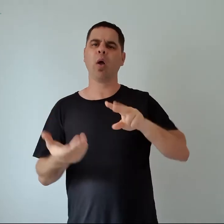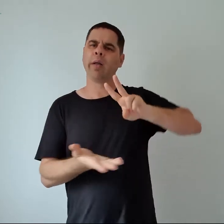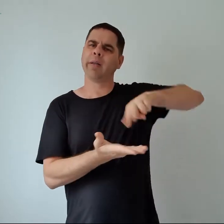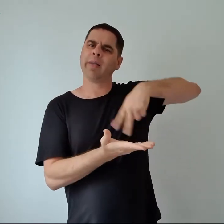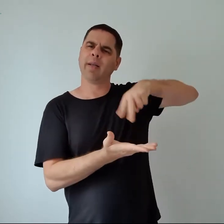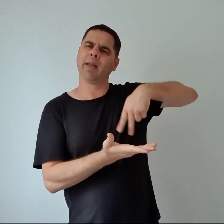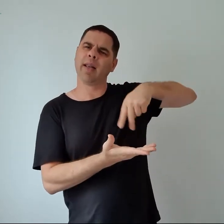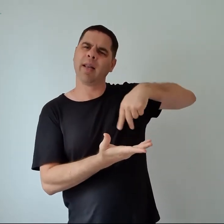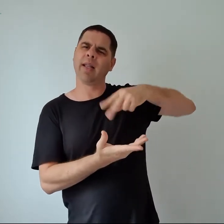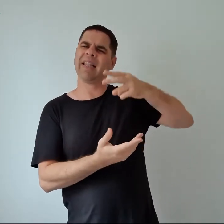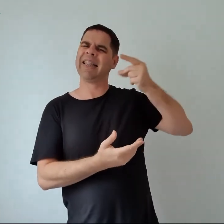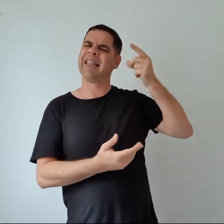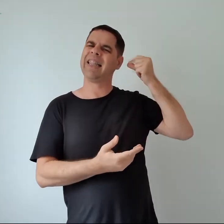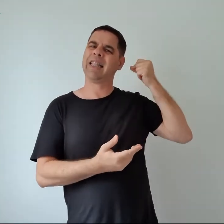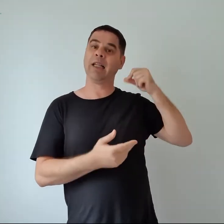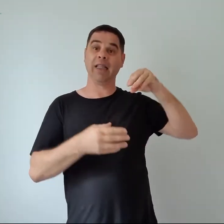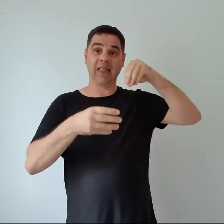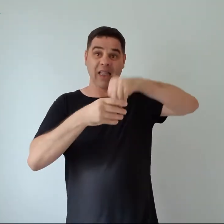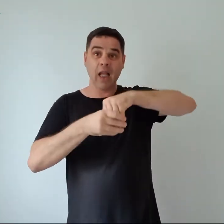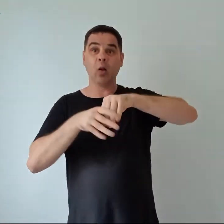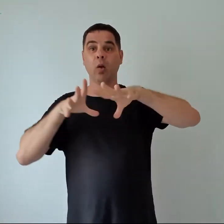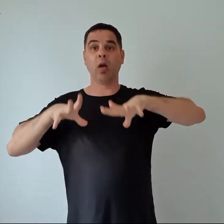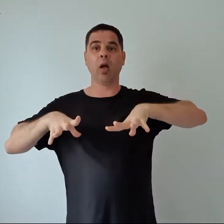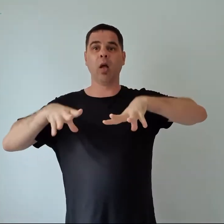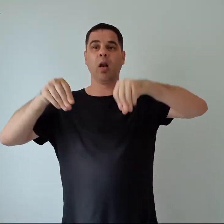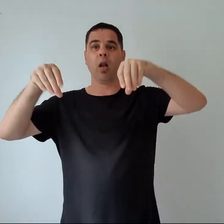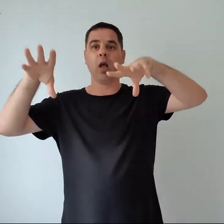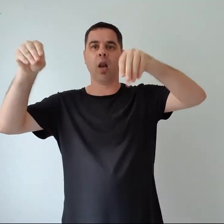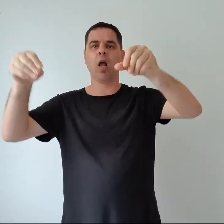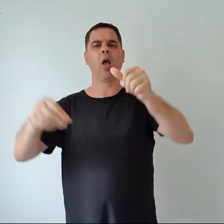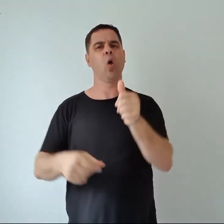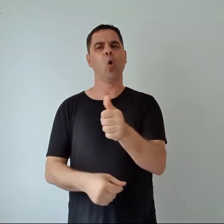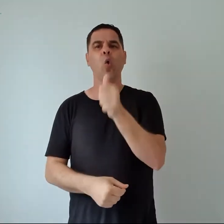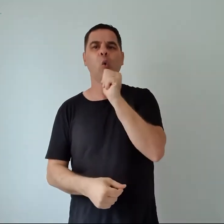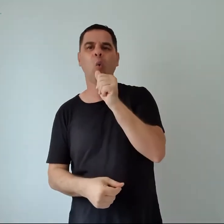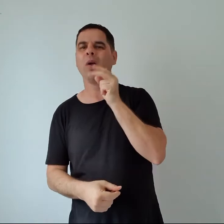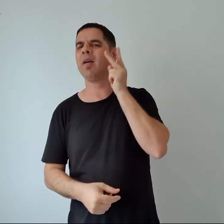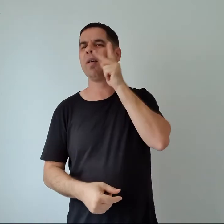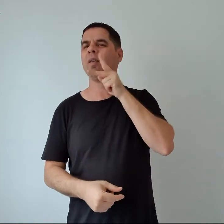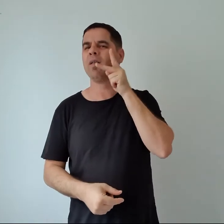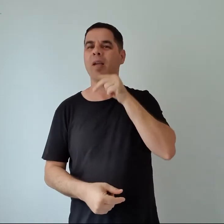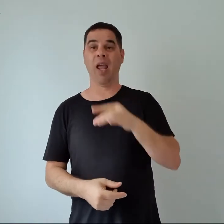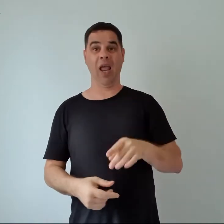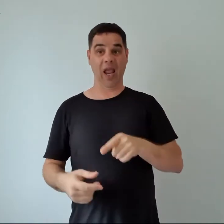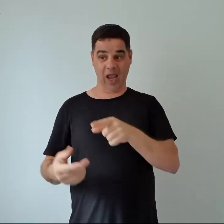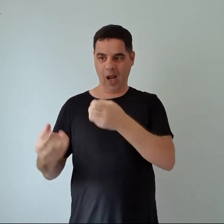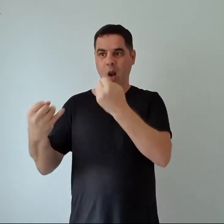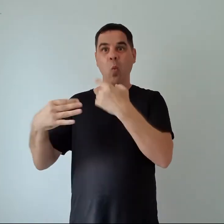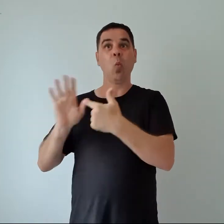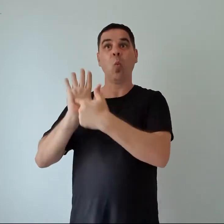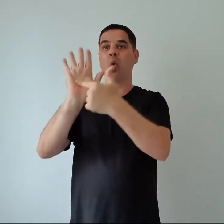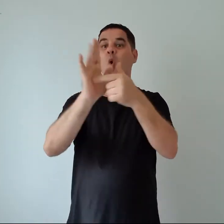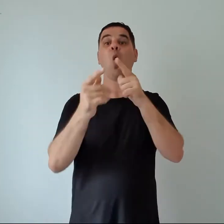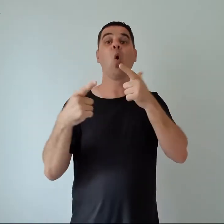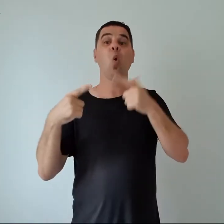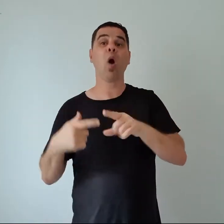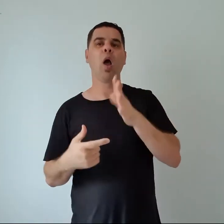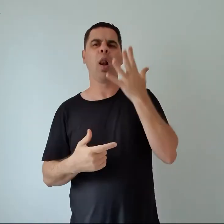baile num palácio. Nós bebemos vinho e eu conheci o lugar onde ela escreveu a história que me fascinou.